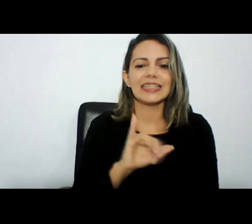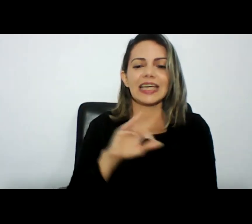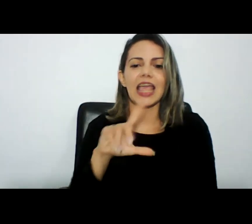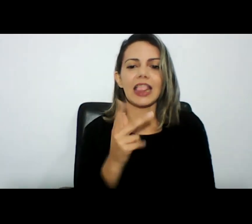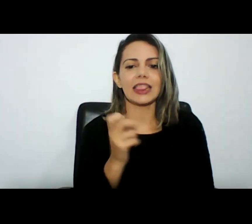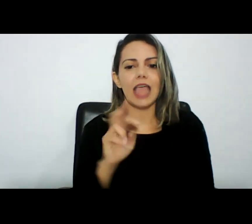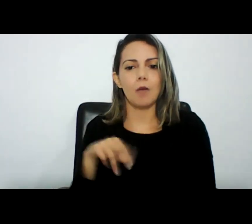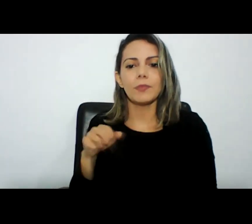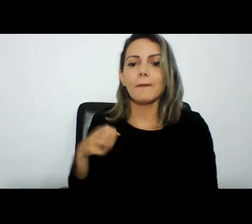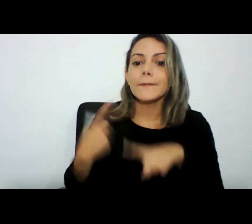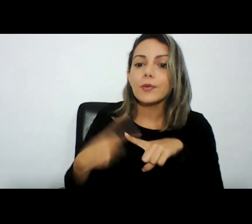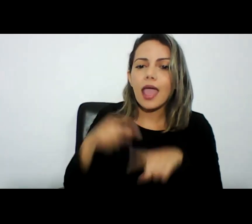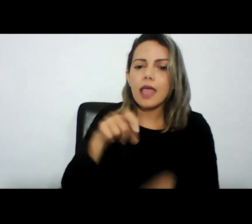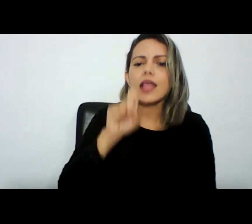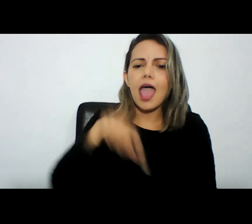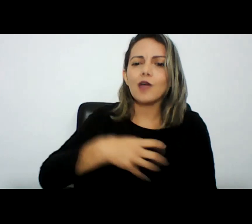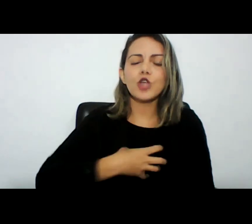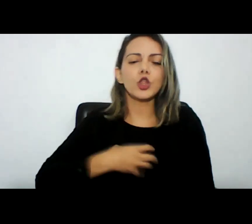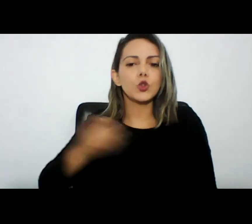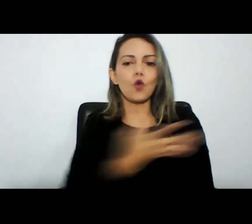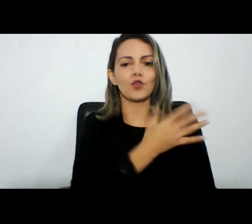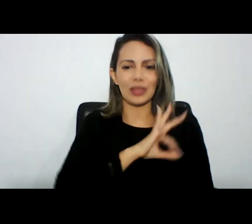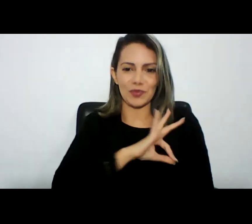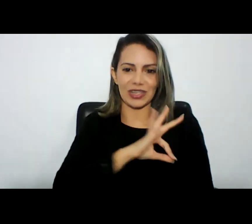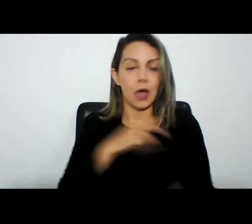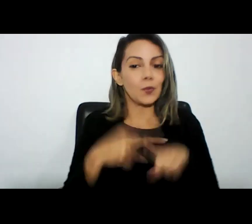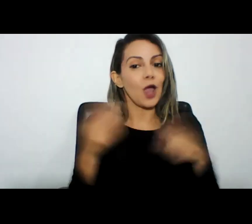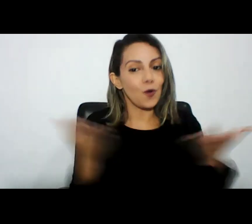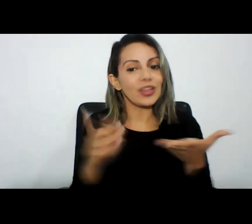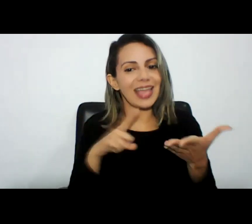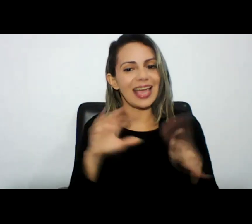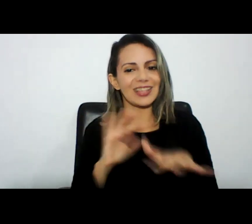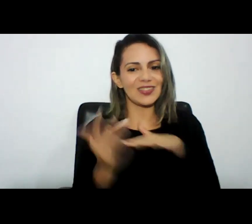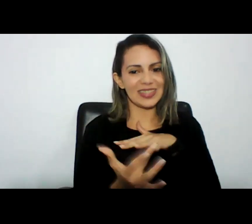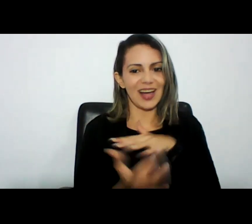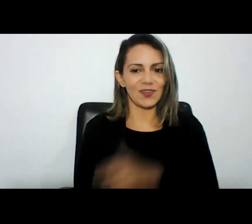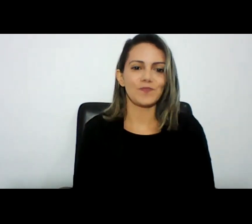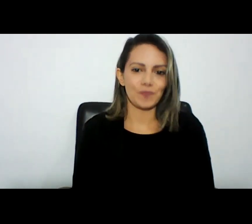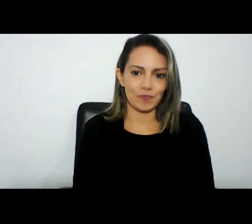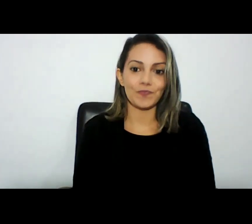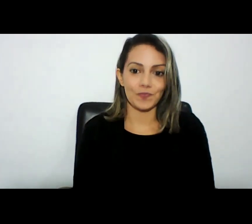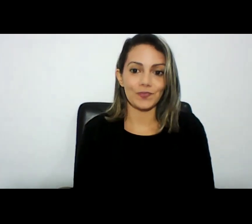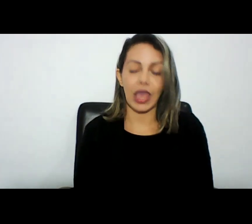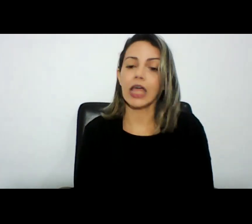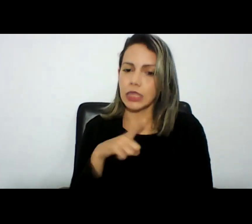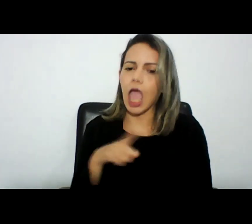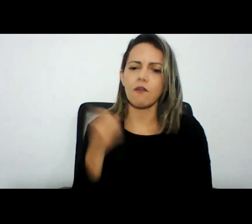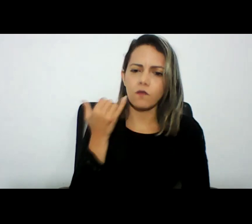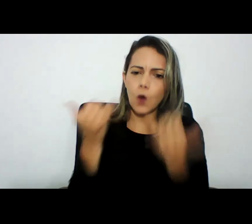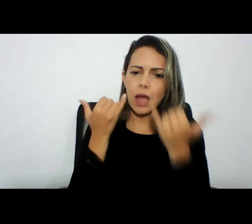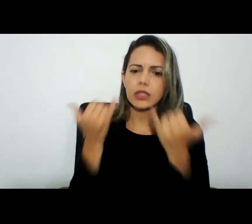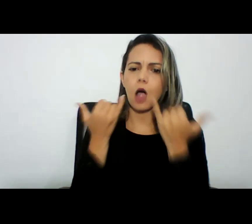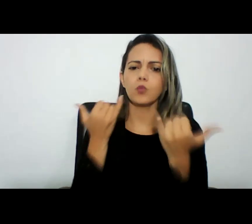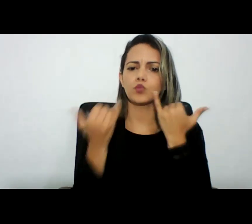e é um olhar novo porque hoje nós temos as redes sociais, nós temos essas informações que o